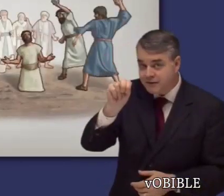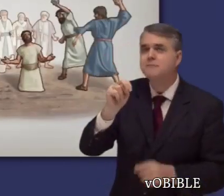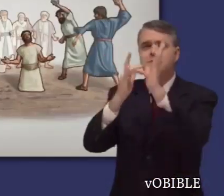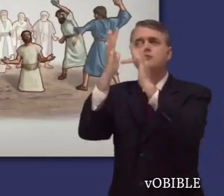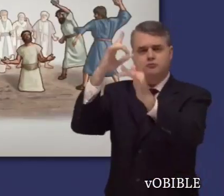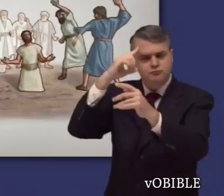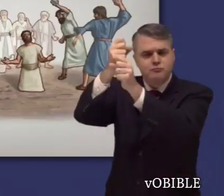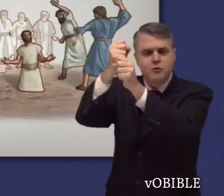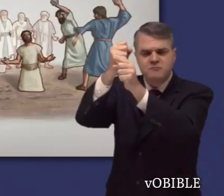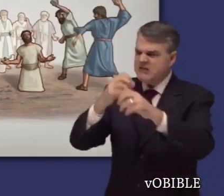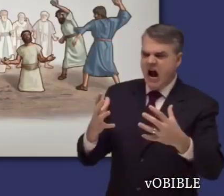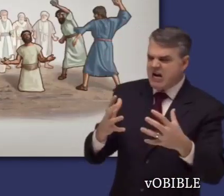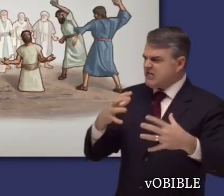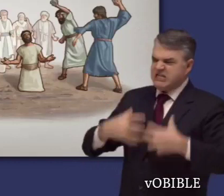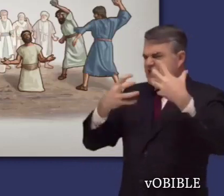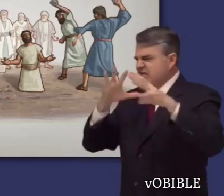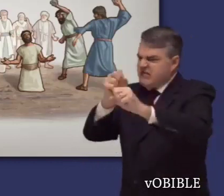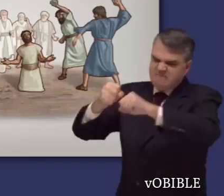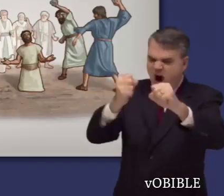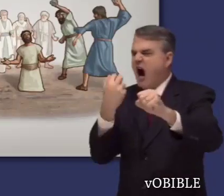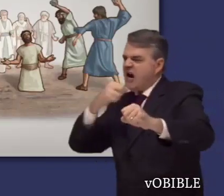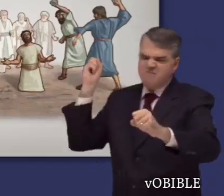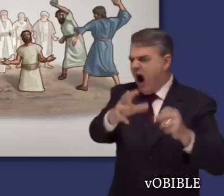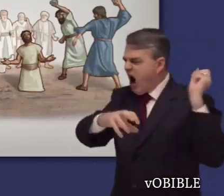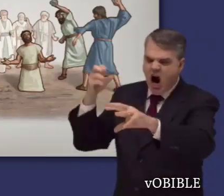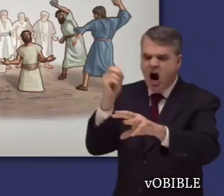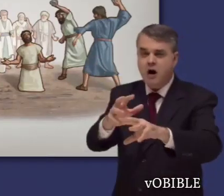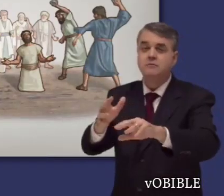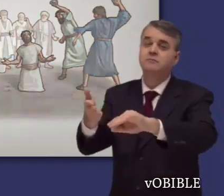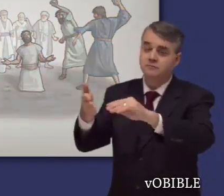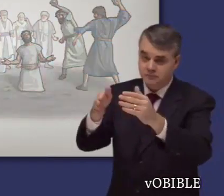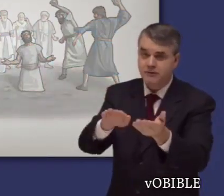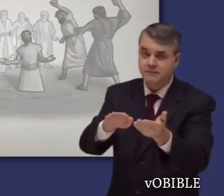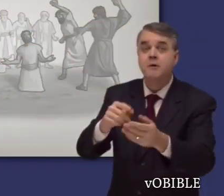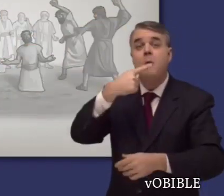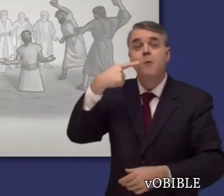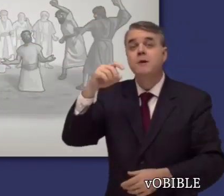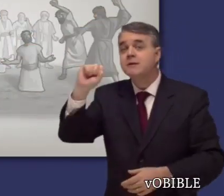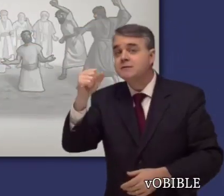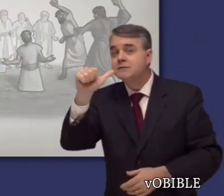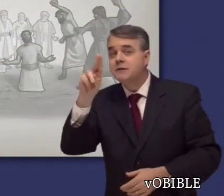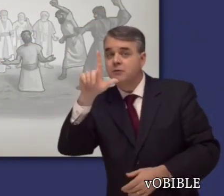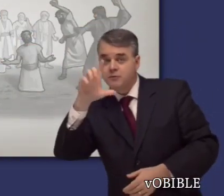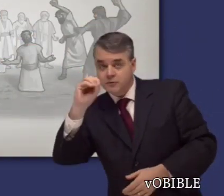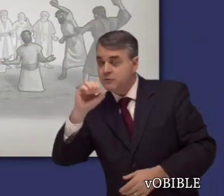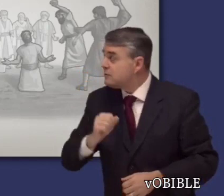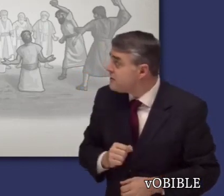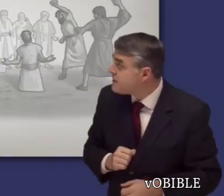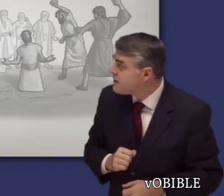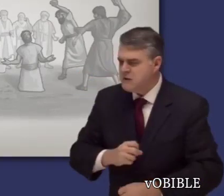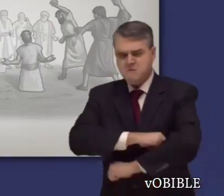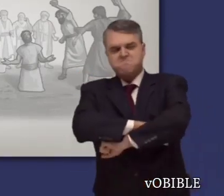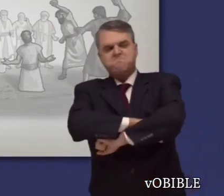Esteban, uno de los primeros cristianos, es asesinado por su fe. Un hombre llamado Saulo presencia la